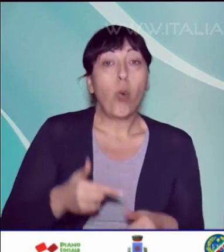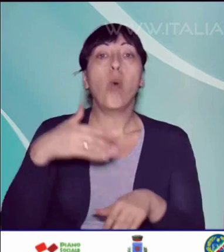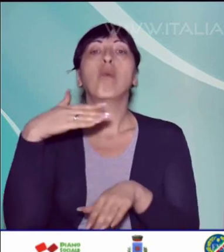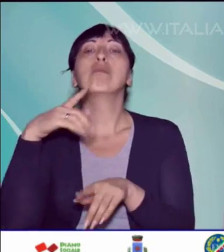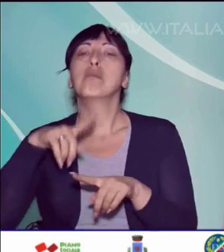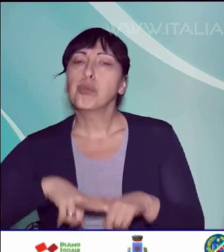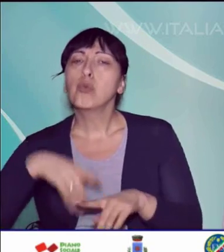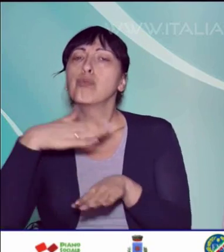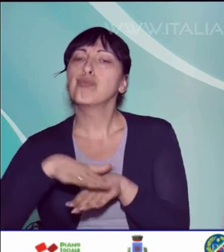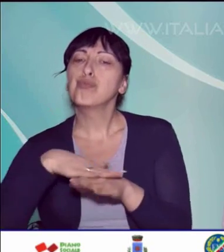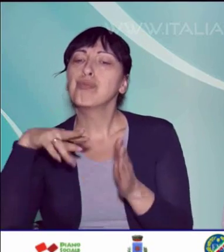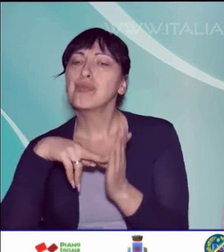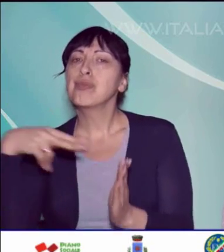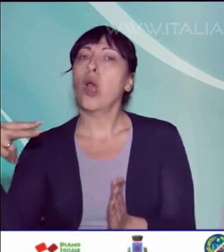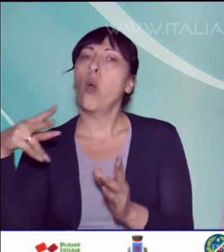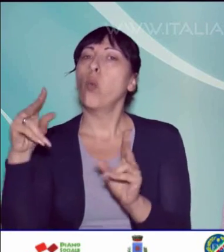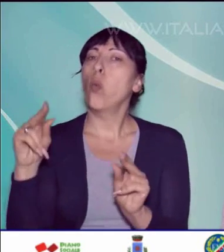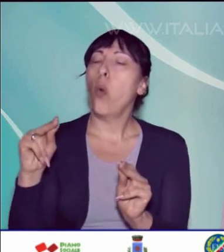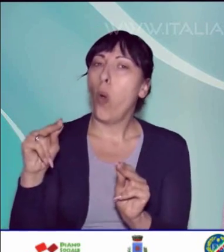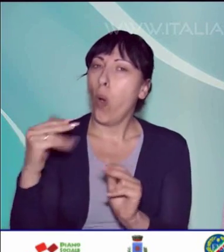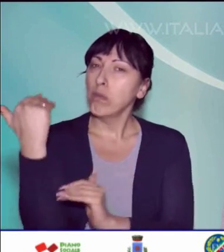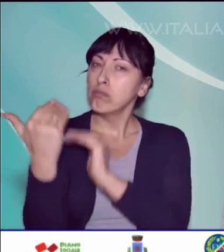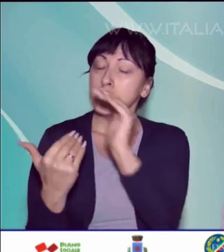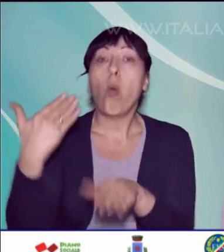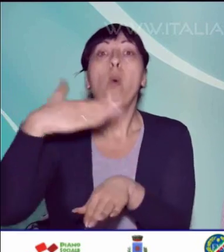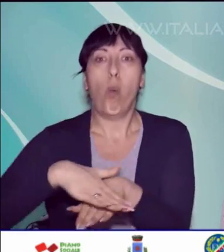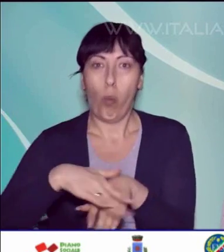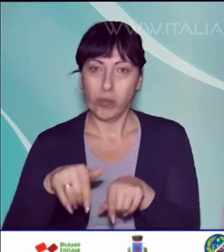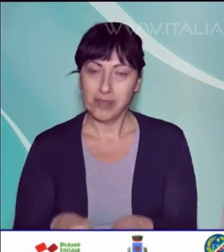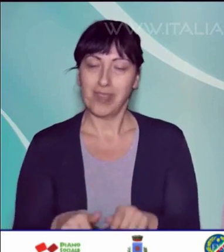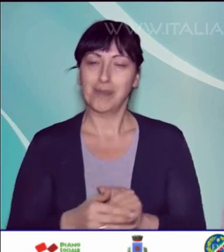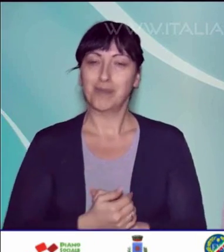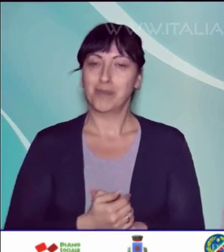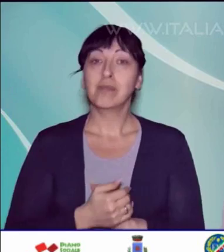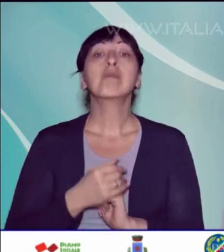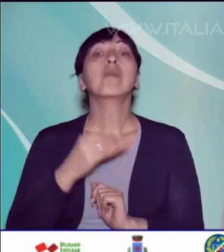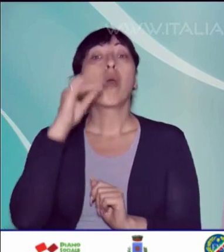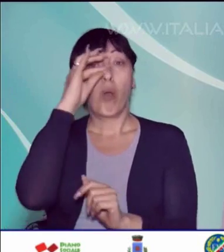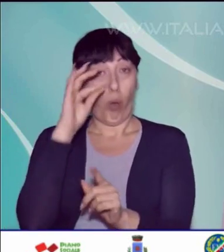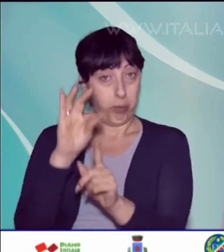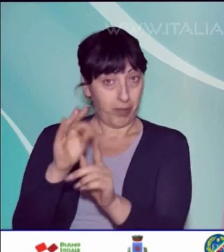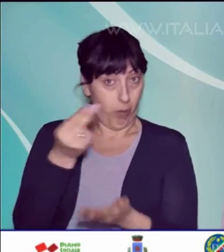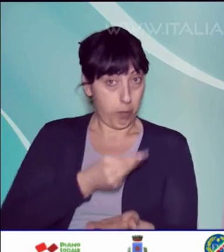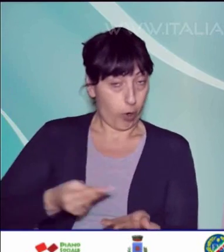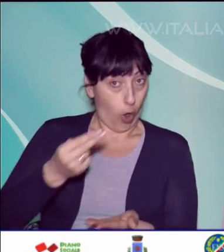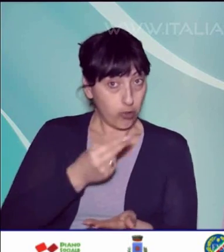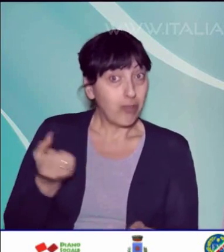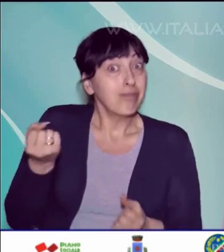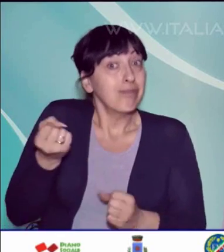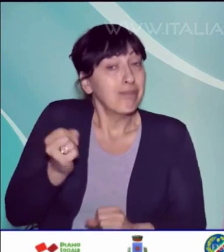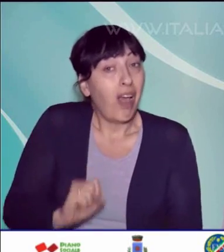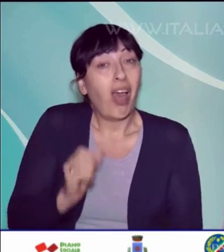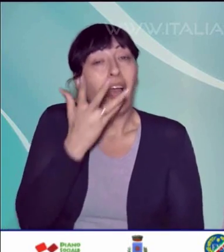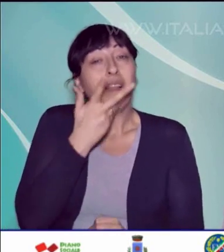nuove attrezzature tecnologiche e all'avanguardia. Un altro obiettivo del progetto è anche quello di